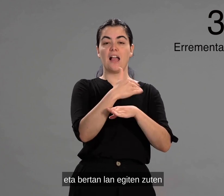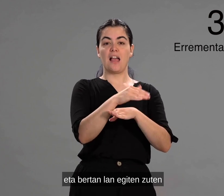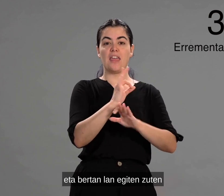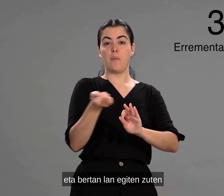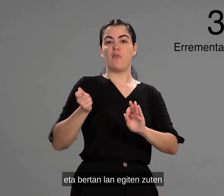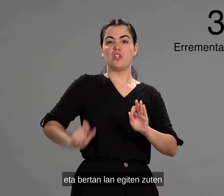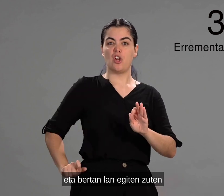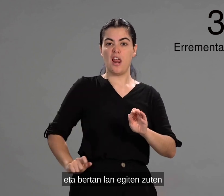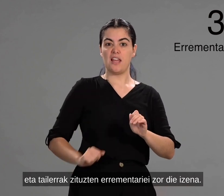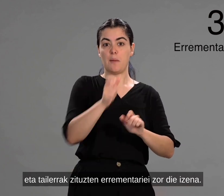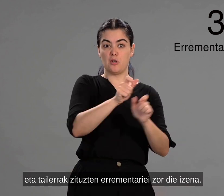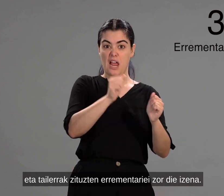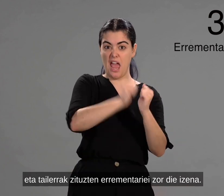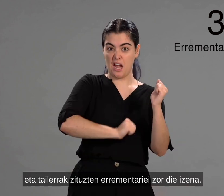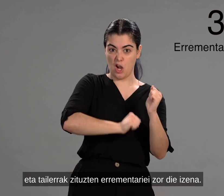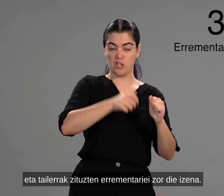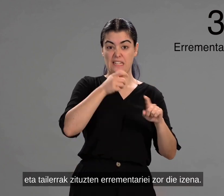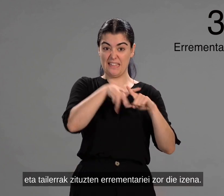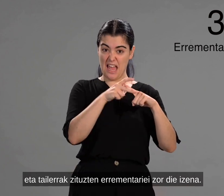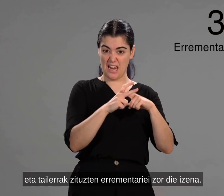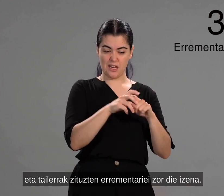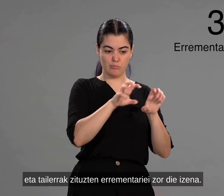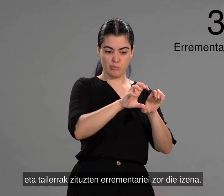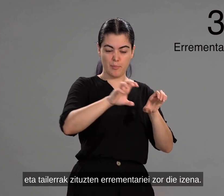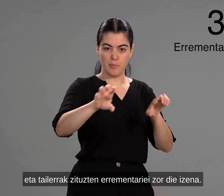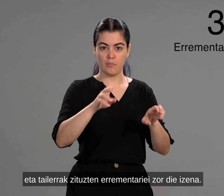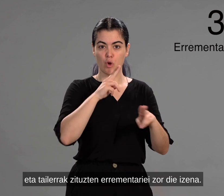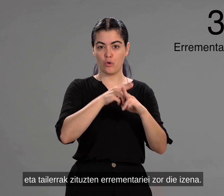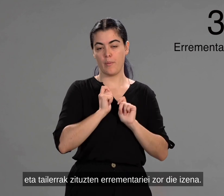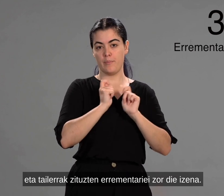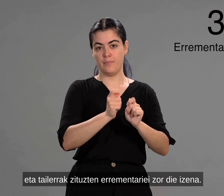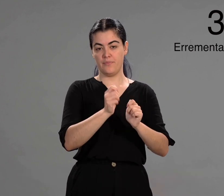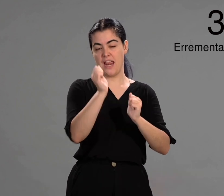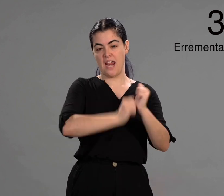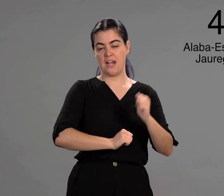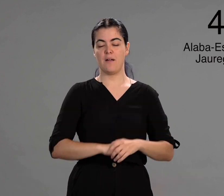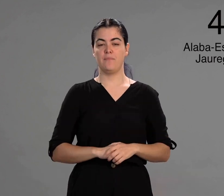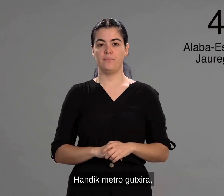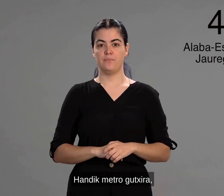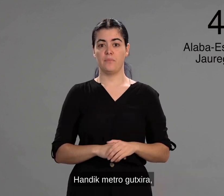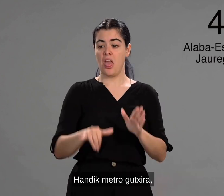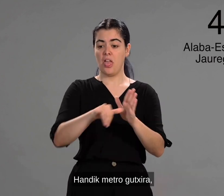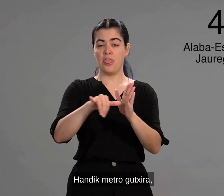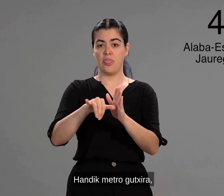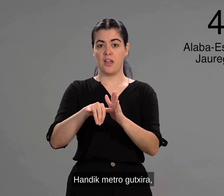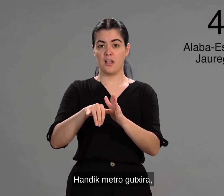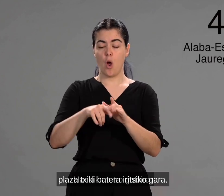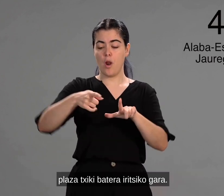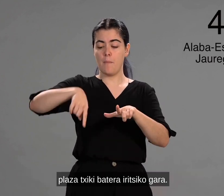eta bertan lan egiten zuten eta tallerrak zituzten errementariei zordie izena. Andik metro gutxira, plaza txiki